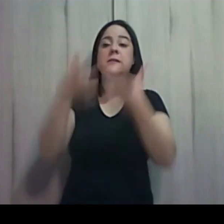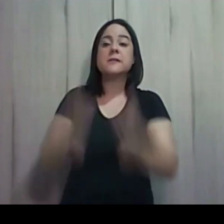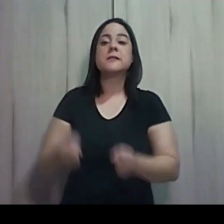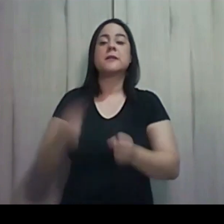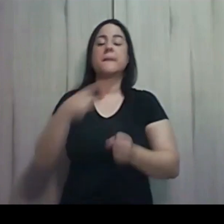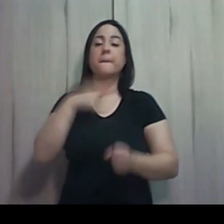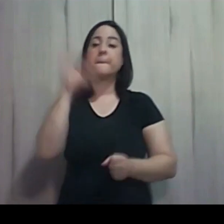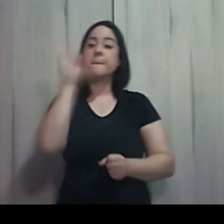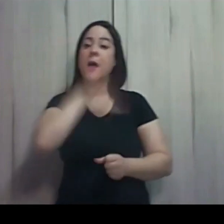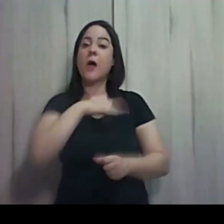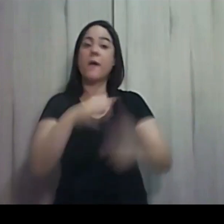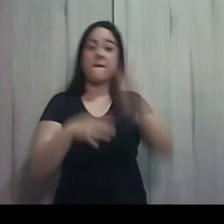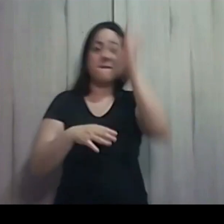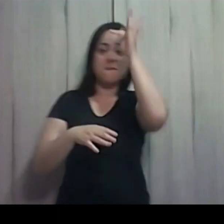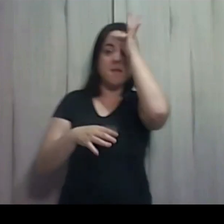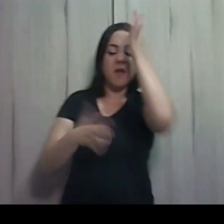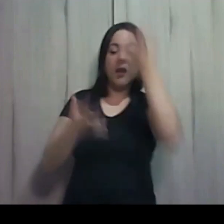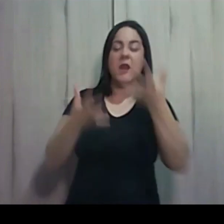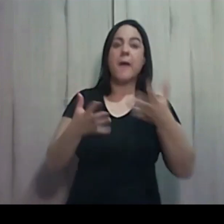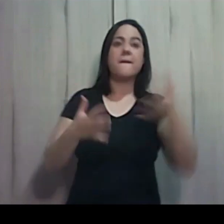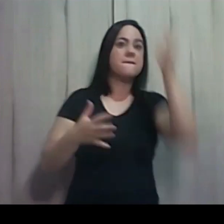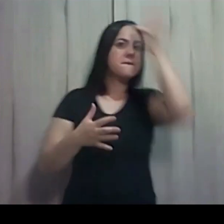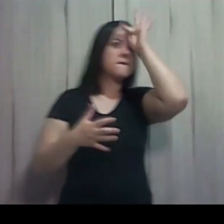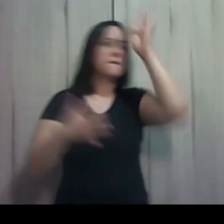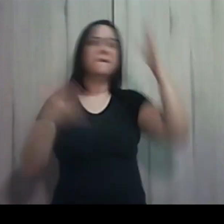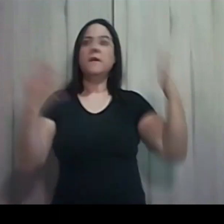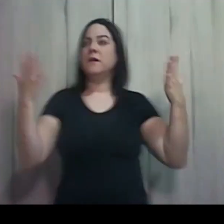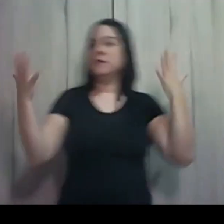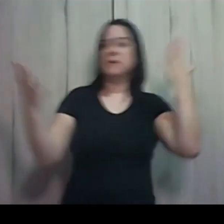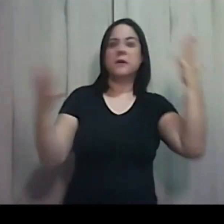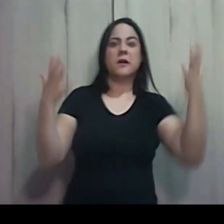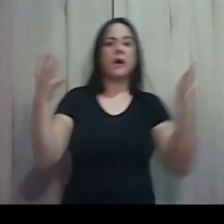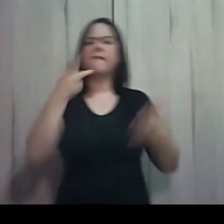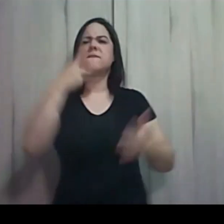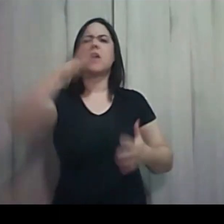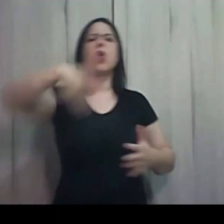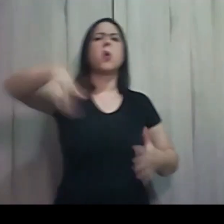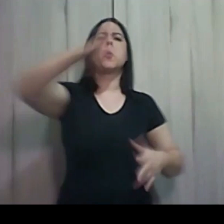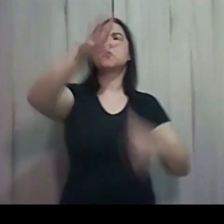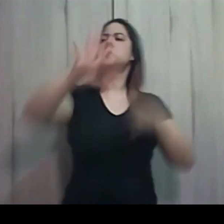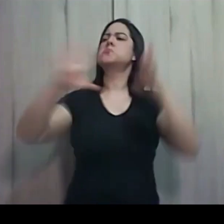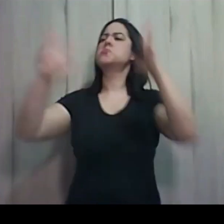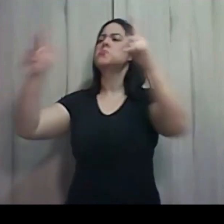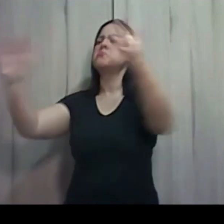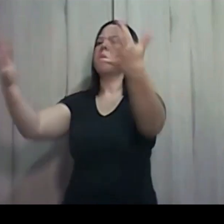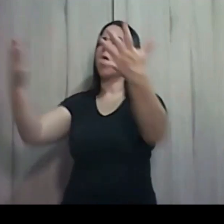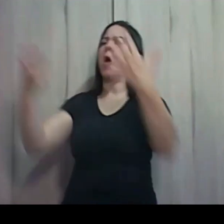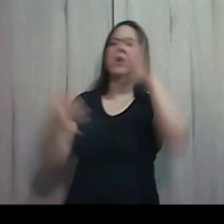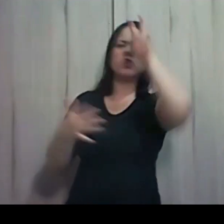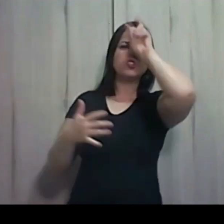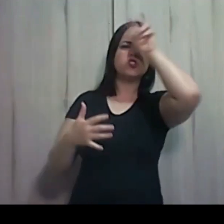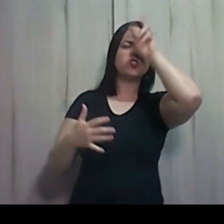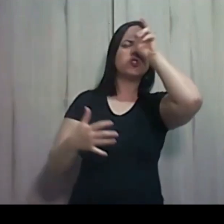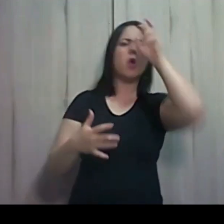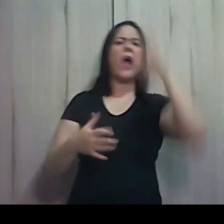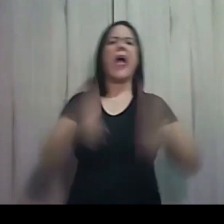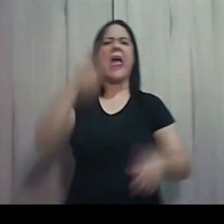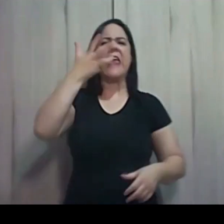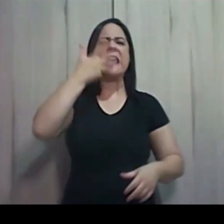Faraó ficou desesperado. Deu uma ordem pública. Convocou todos os egípcios. Joguem crianças no rio. Olha que coisa horrível.